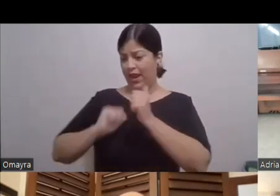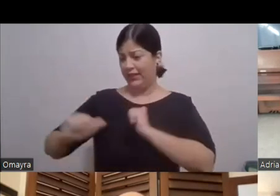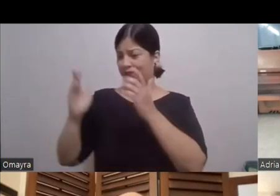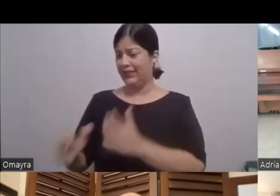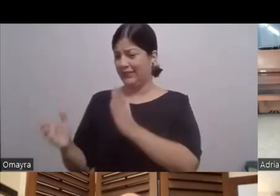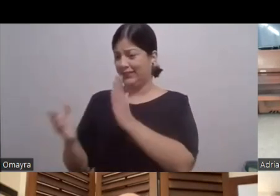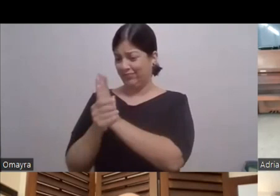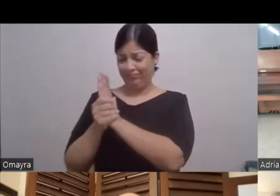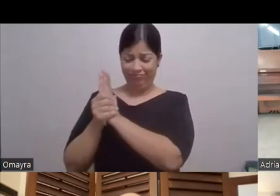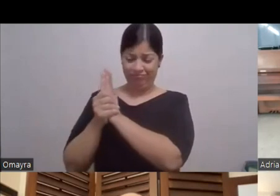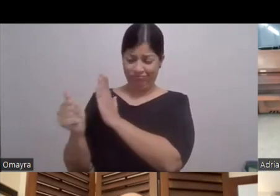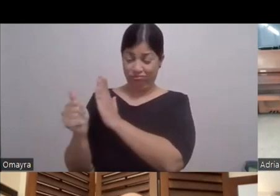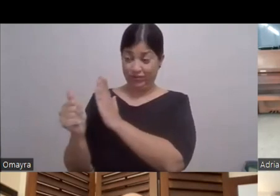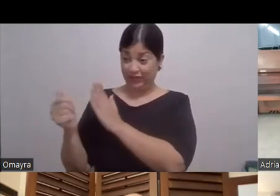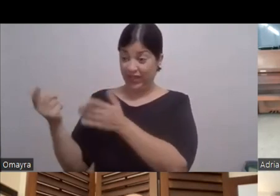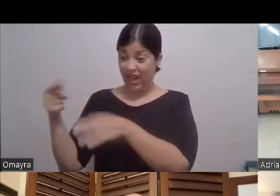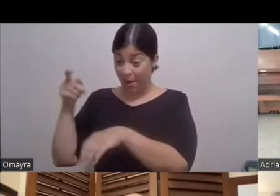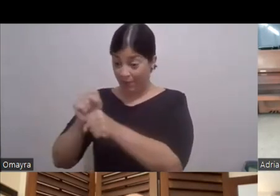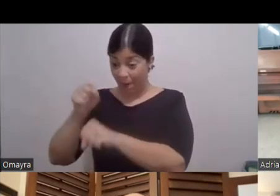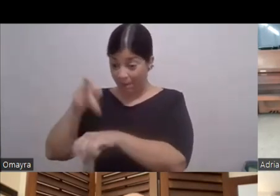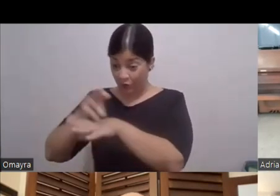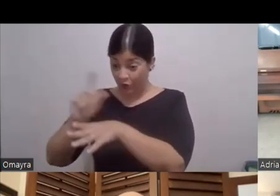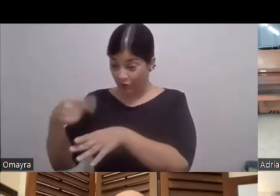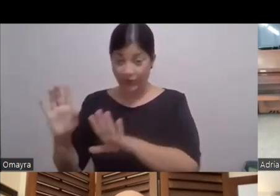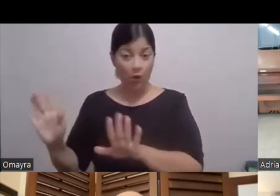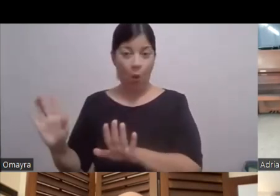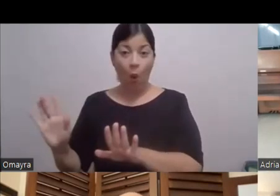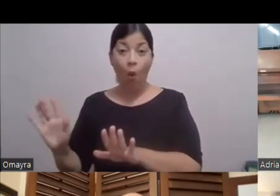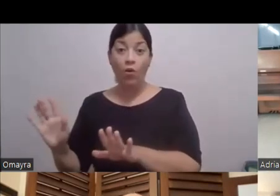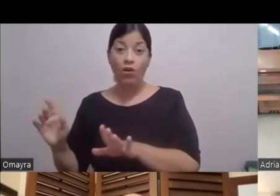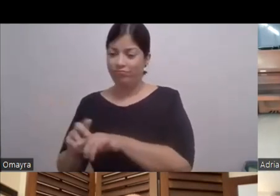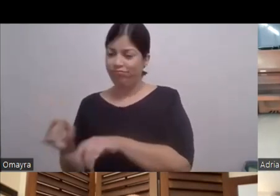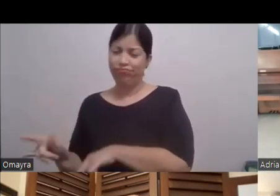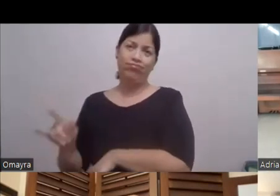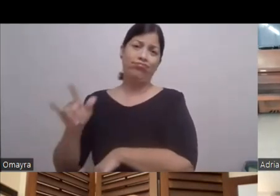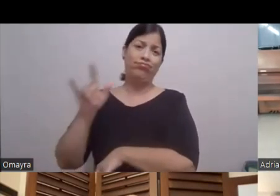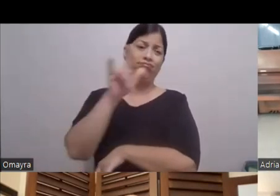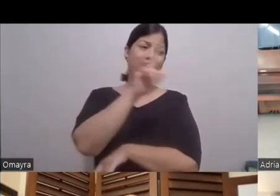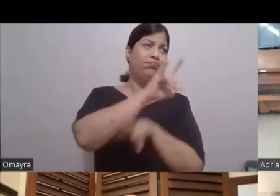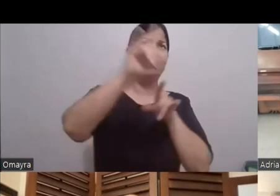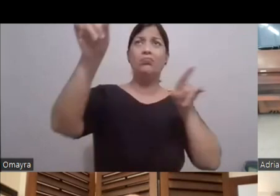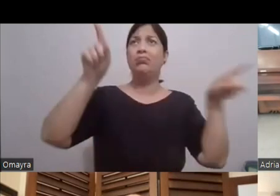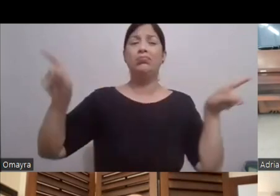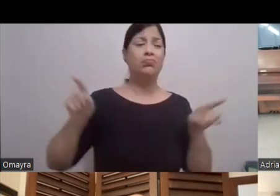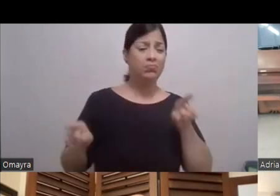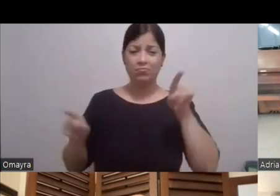lleva El nombre Y los colores De nuestra bandera Por donde quiera Que llega ¿Verdad? Y por donde quiera Que tiene la oportunidad